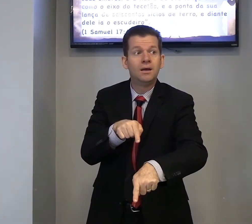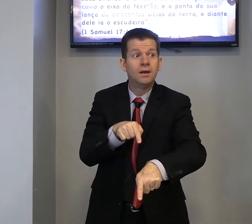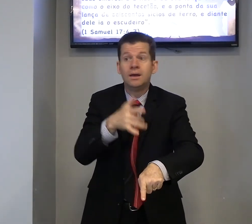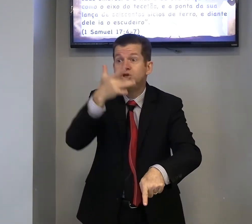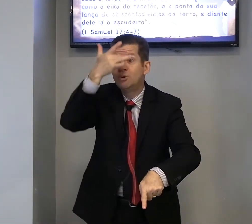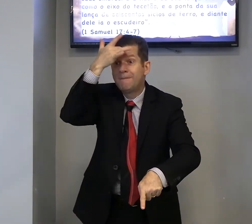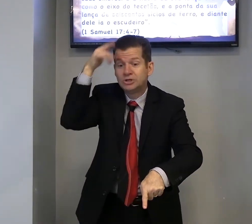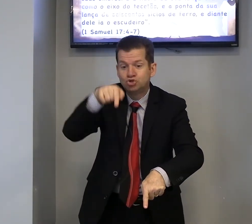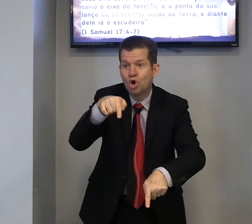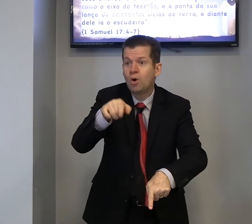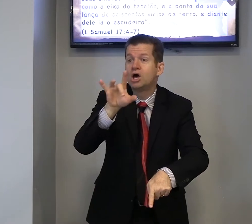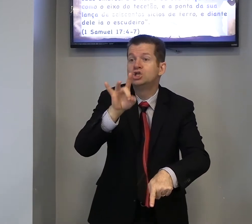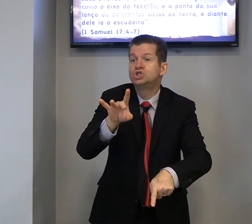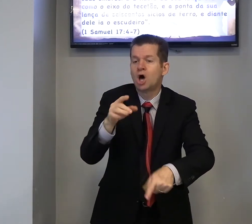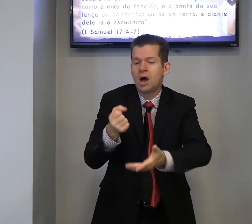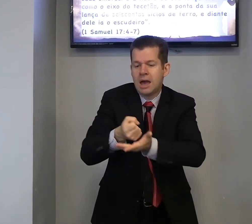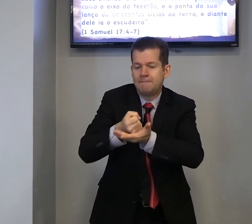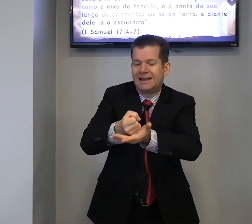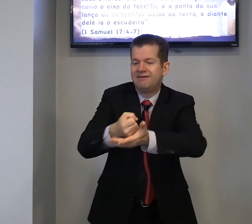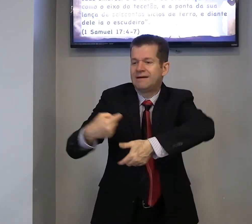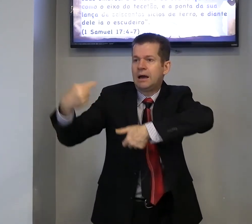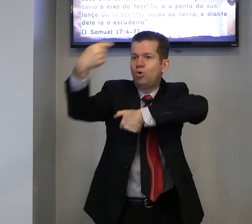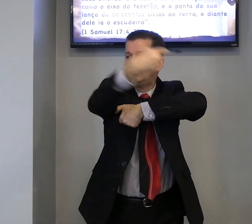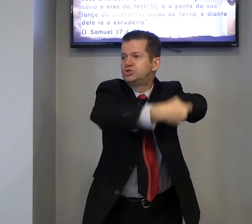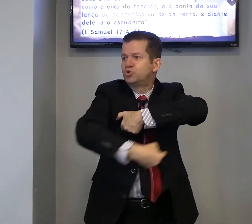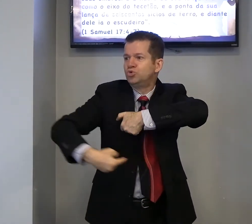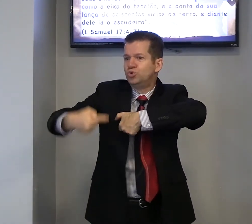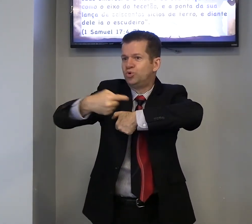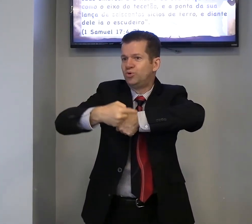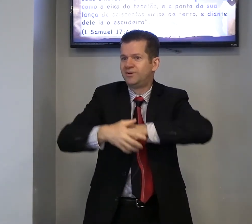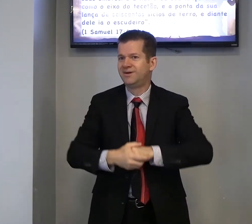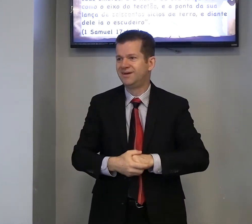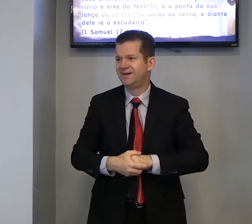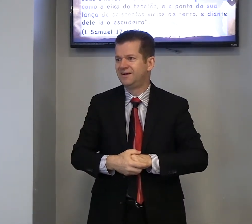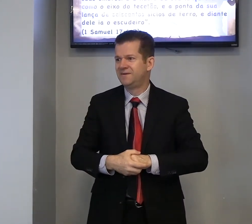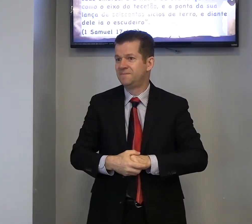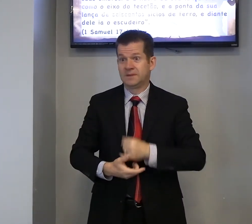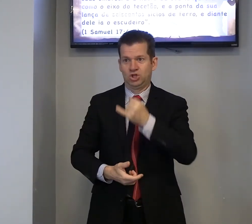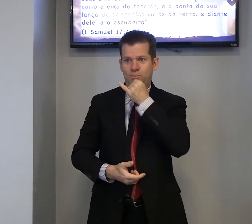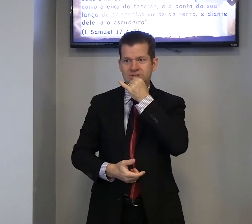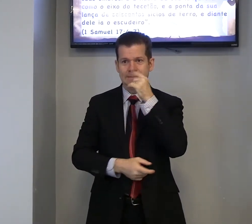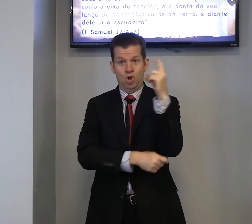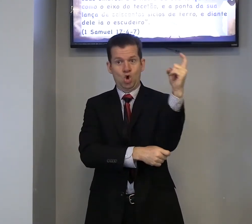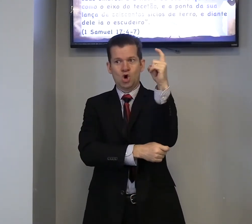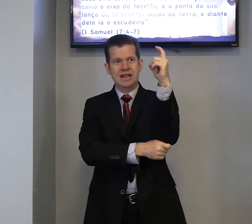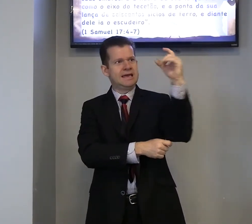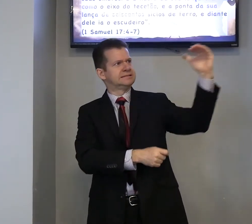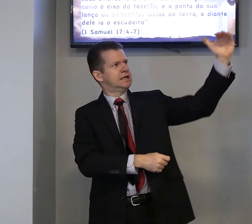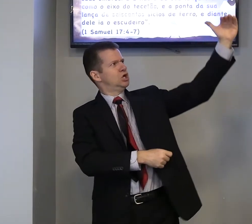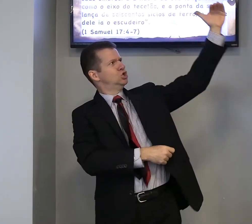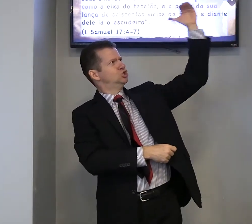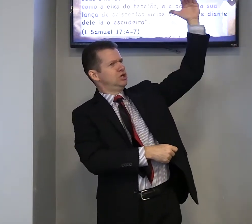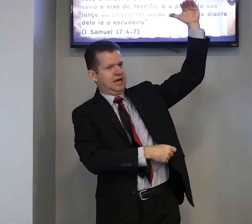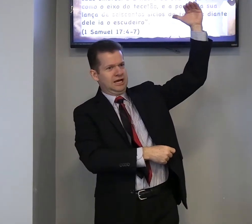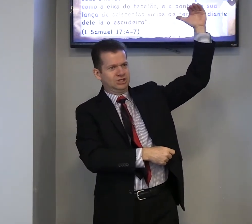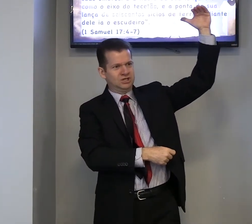Tinha uma pessoa, só, para levar o escudo, então, por exemplo, Golias, gigante,